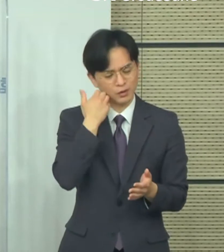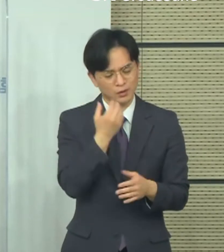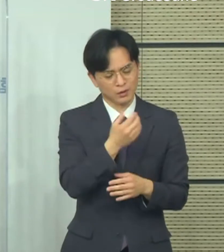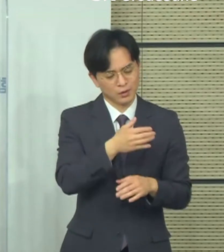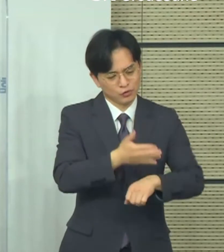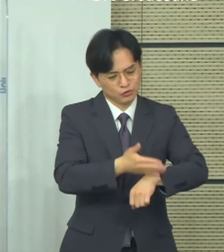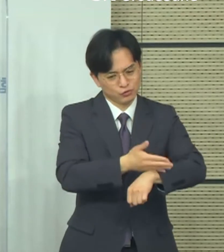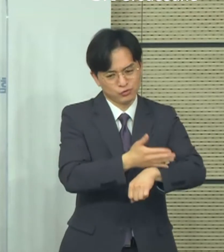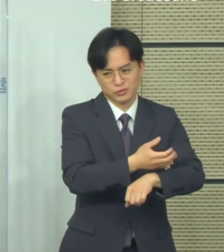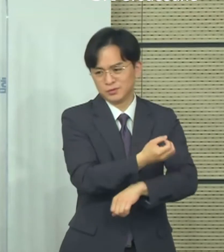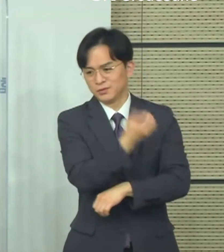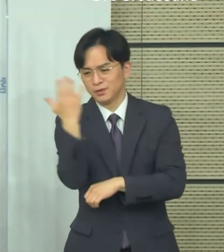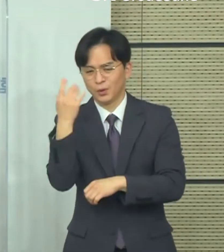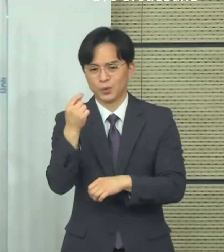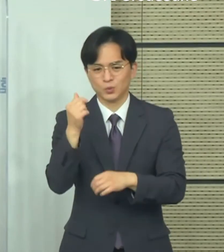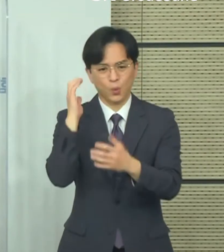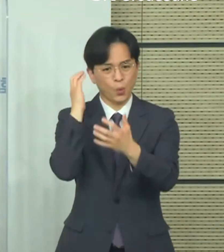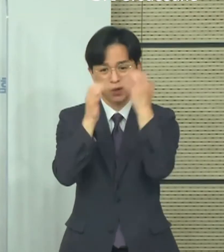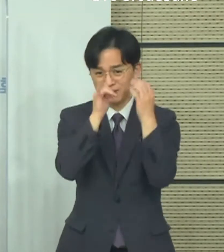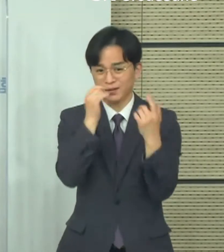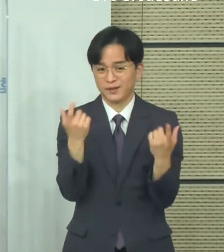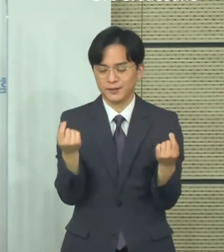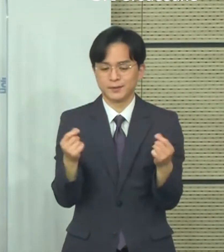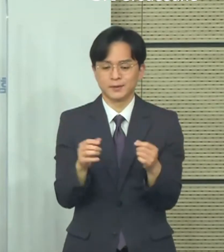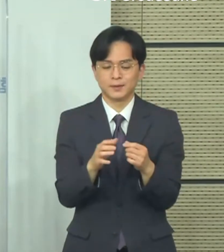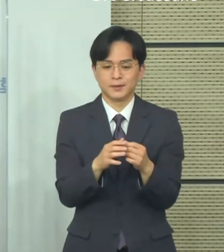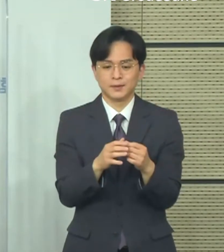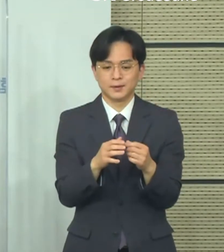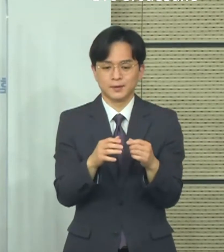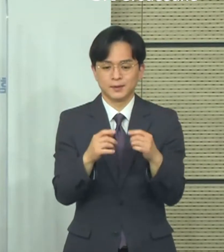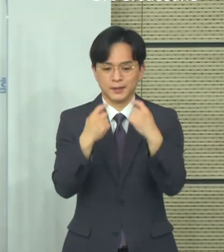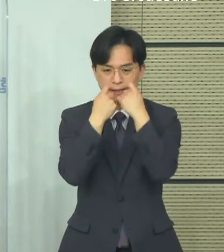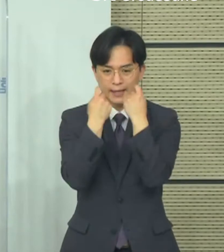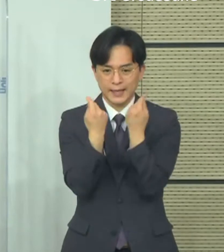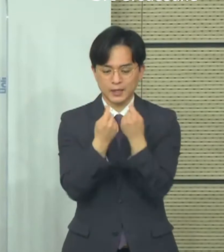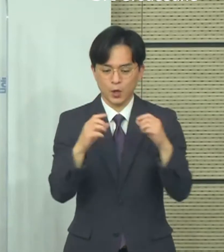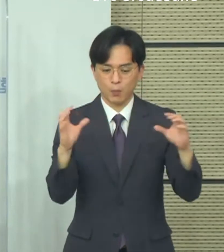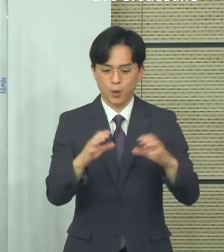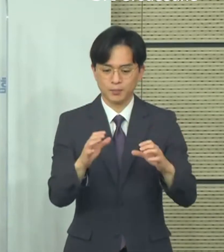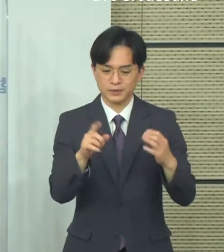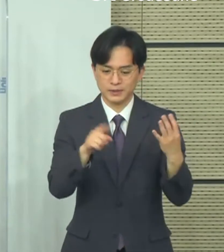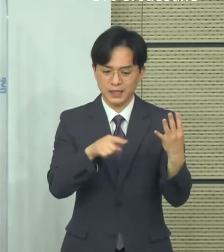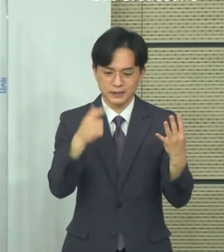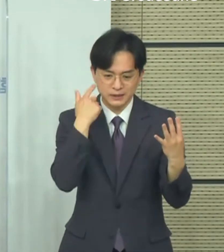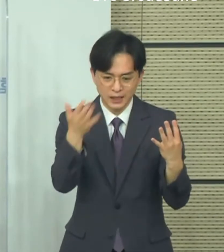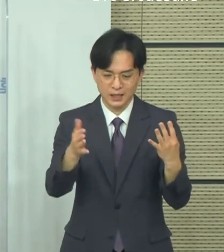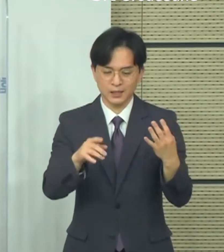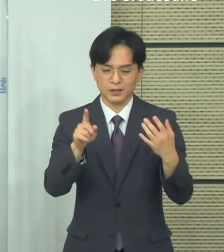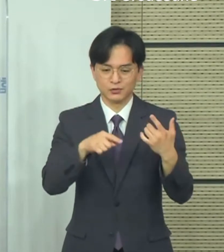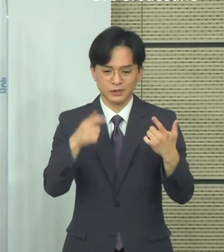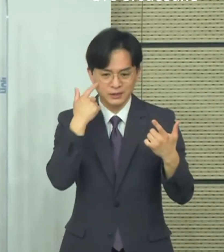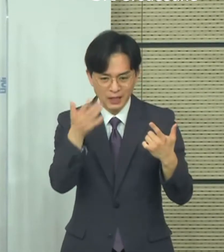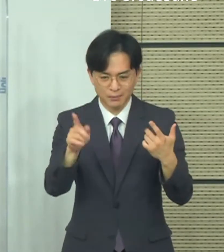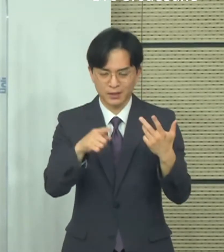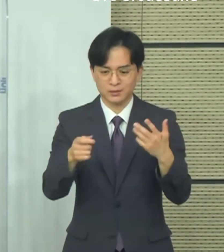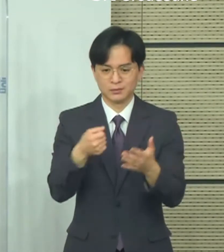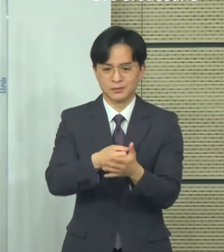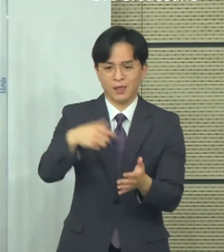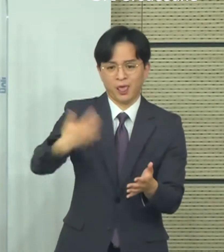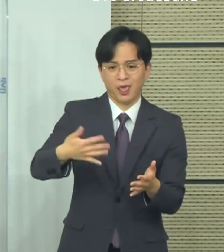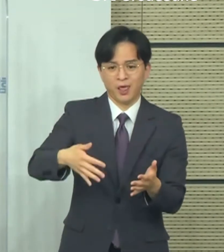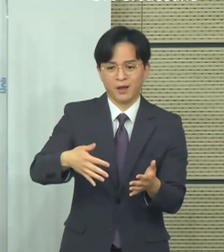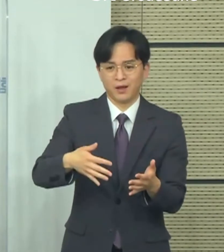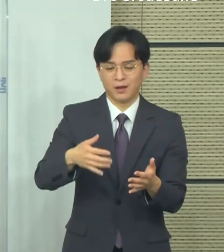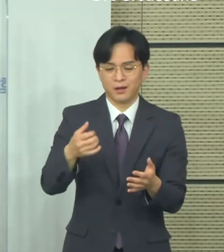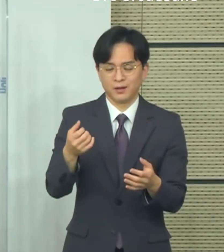식의 사적 모임 인원의 조정 방안에 대해서는 현재로서는 확정된 바가 없습니다. 그리고 또한 이런